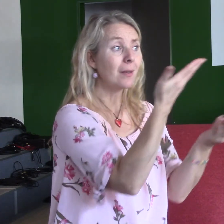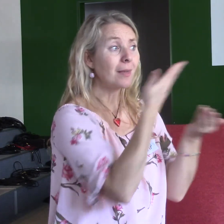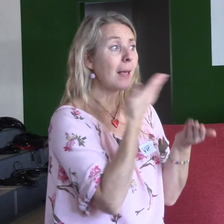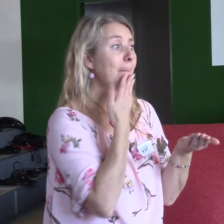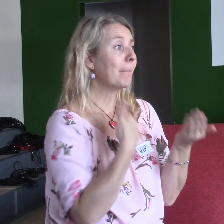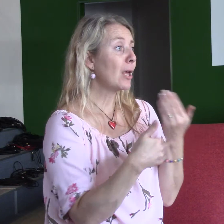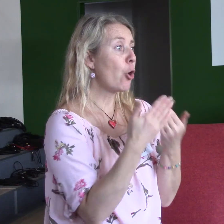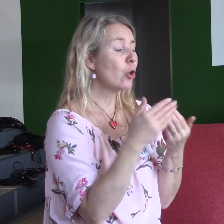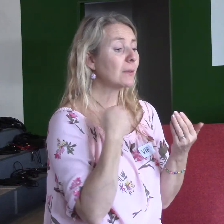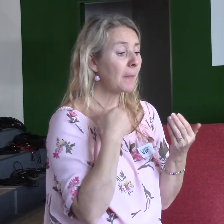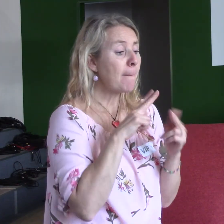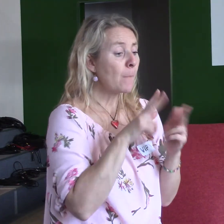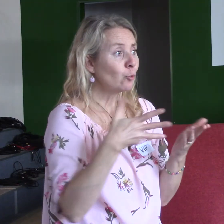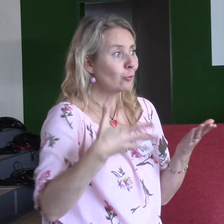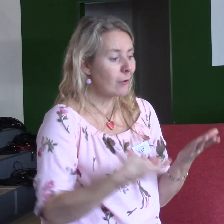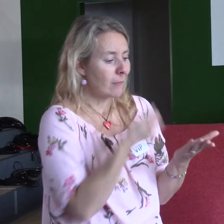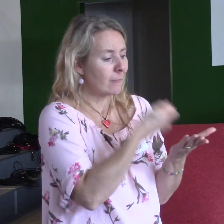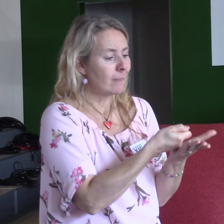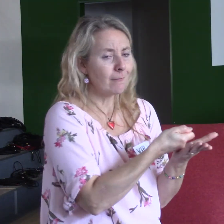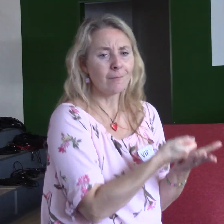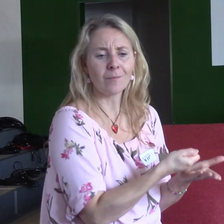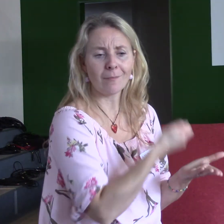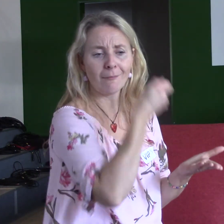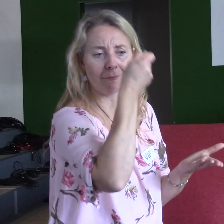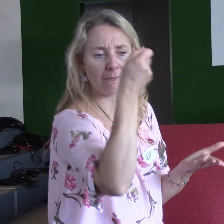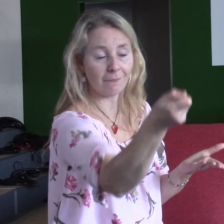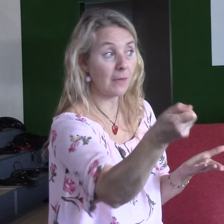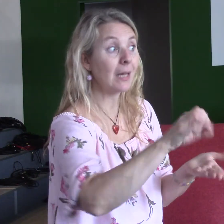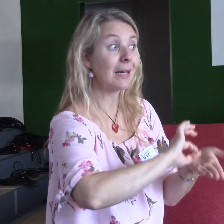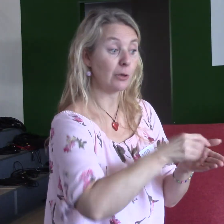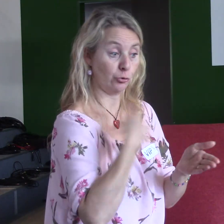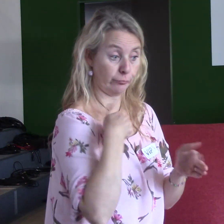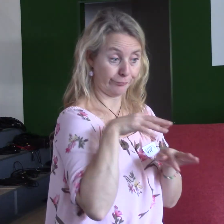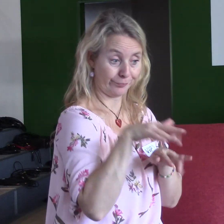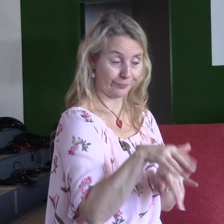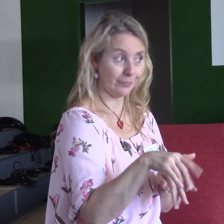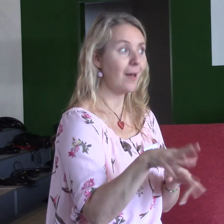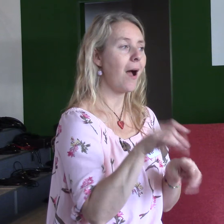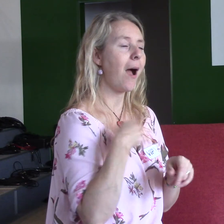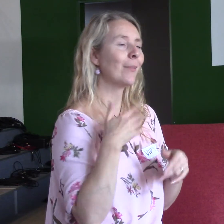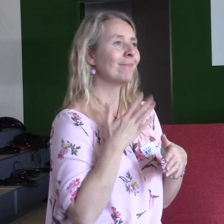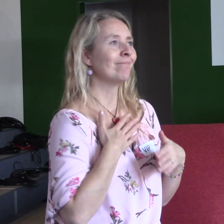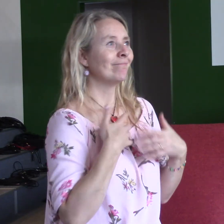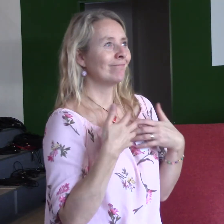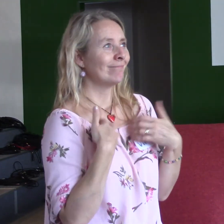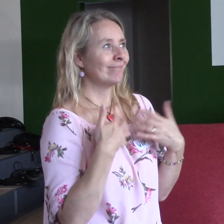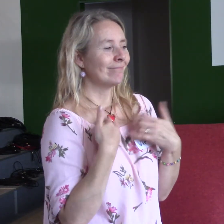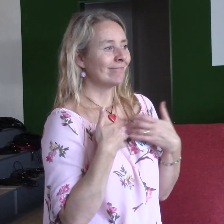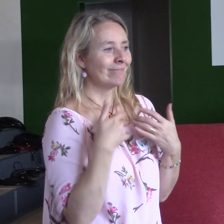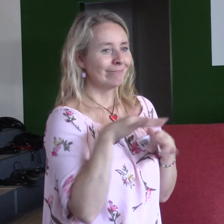další generaci. Pokud tady ještě budeme, tak ať se můžeme radovat z toho, že tady jsou